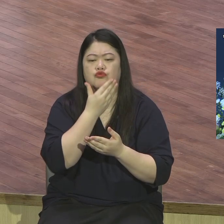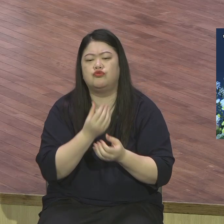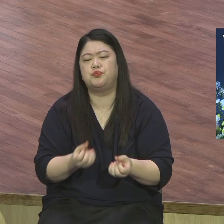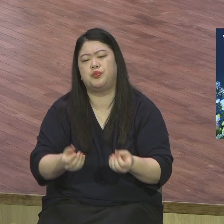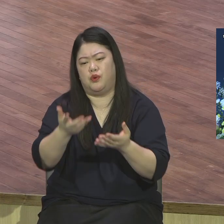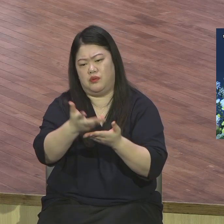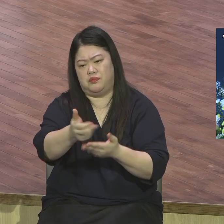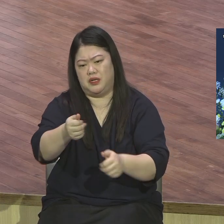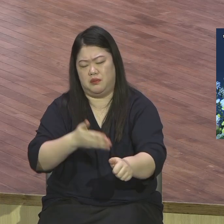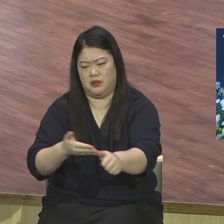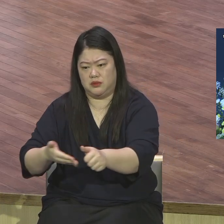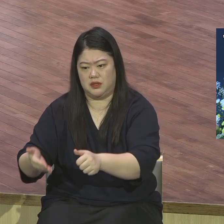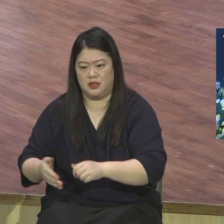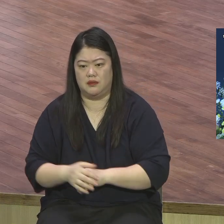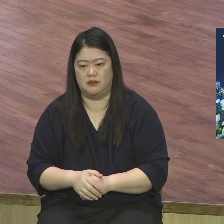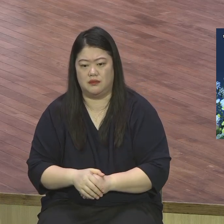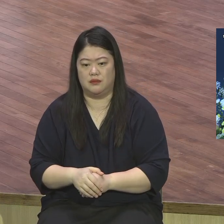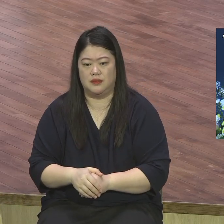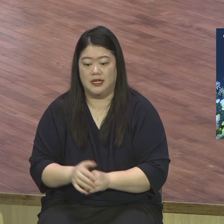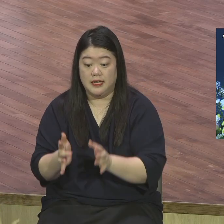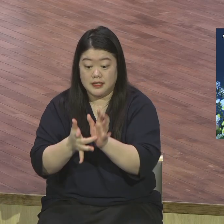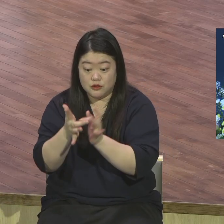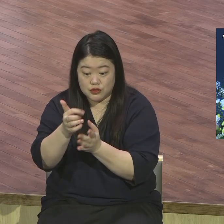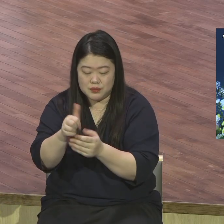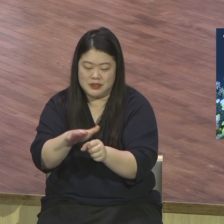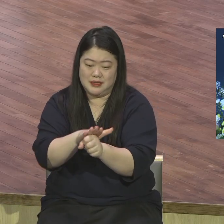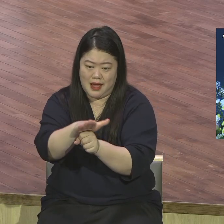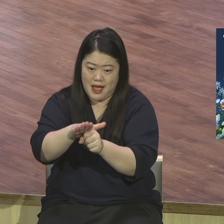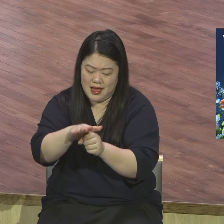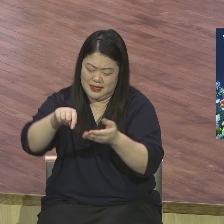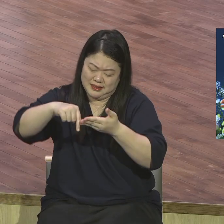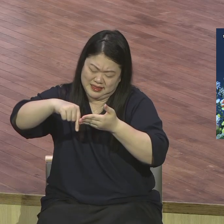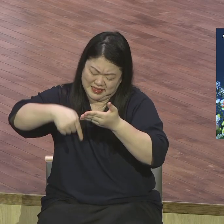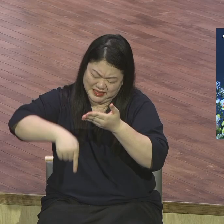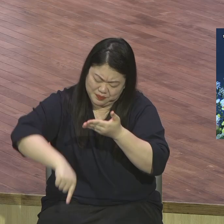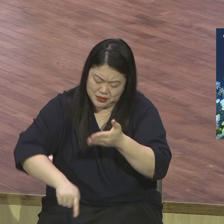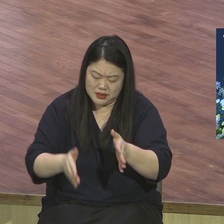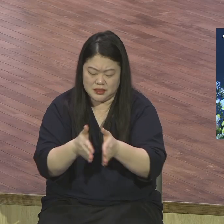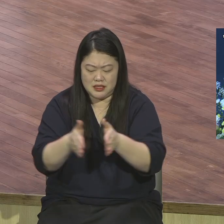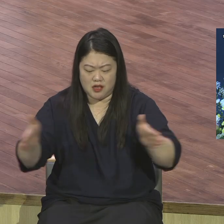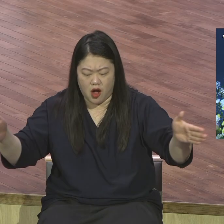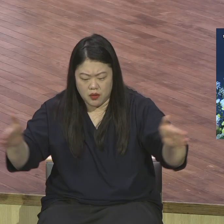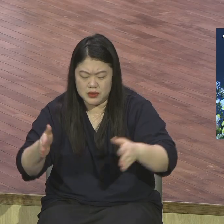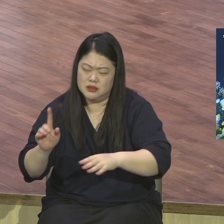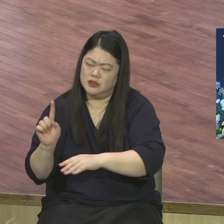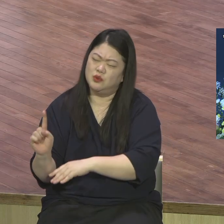넓이와 그 깊이와 높이와 길을 알아 예수 믿다고 다 예수 믿는 거 아니에요